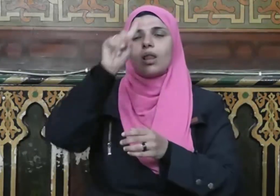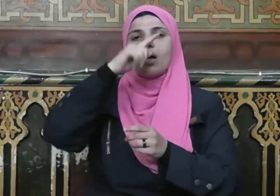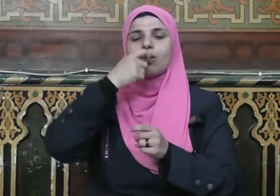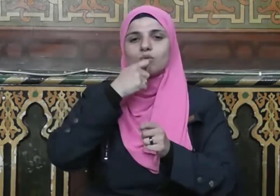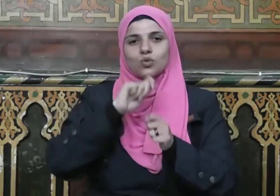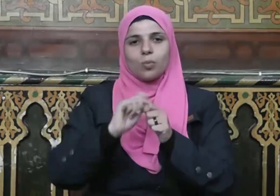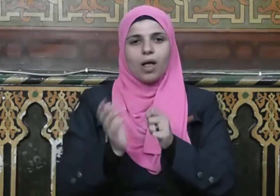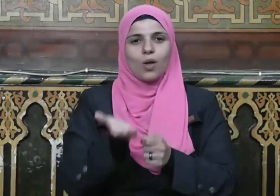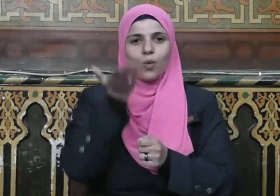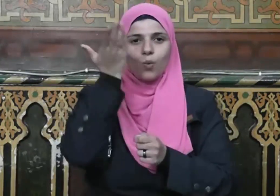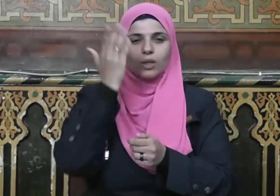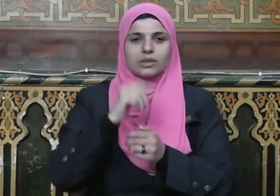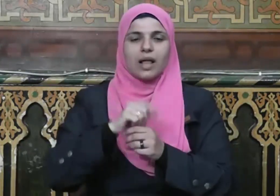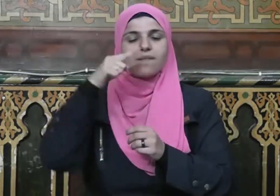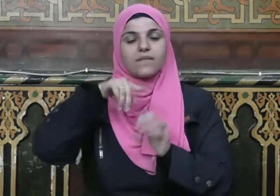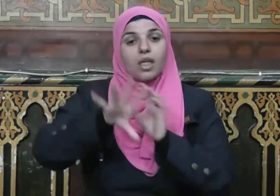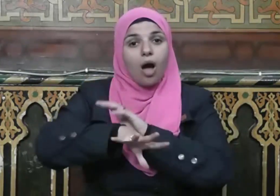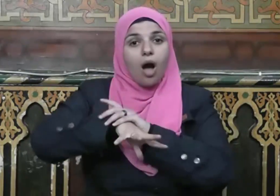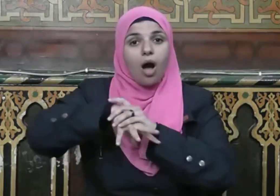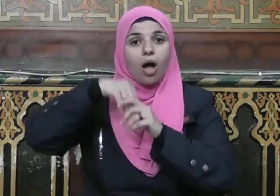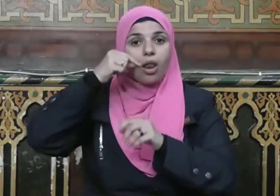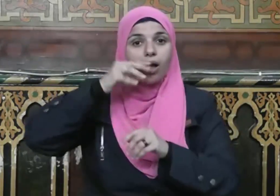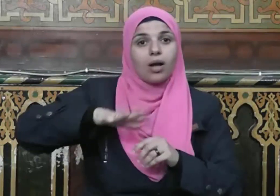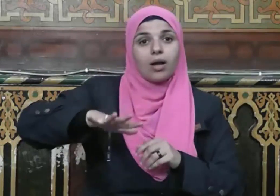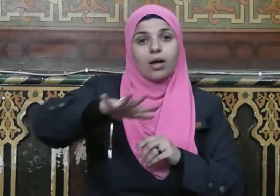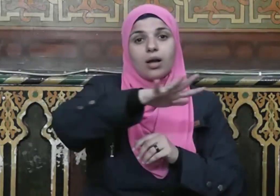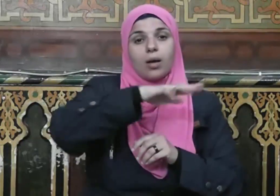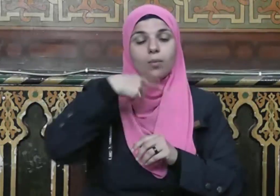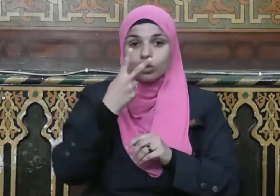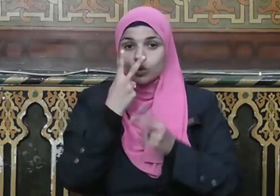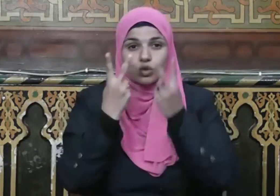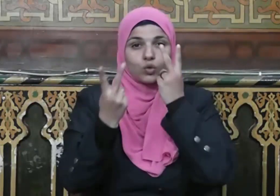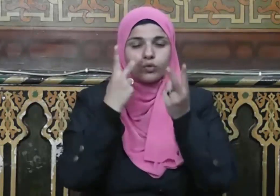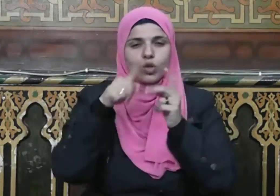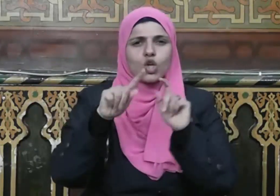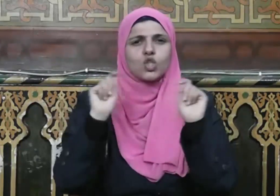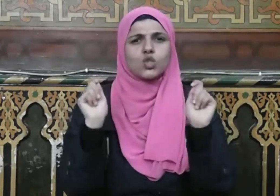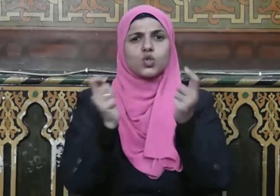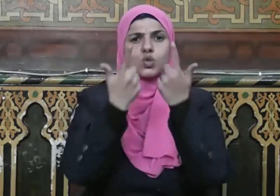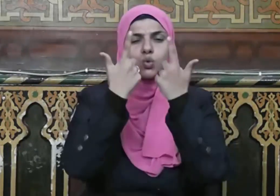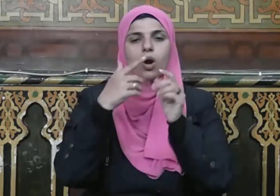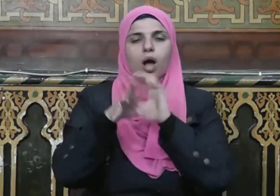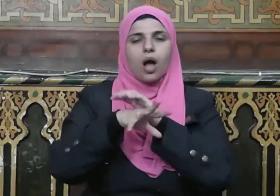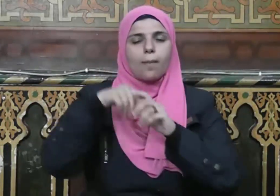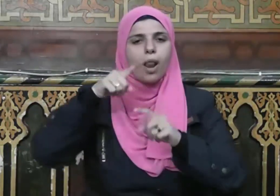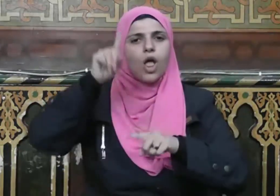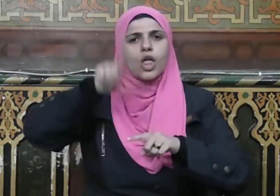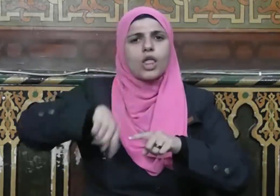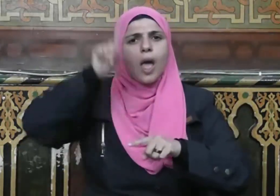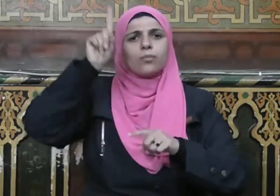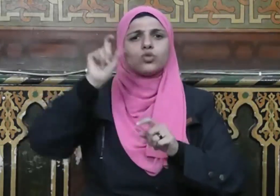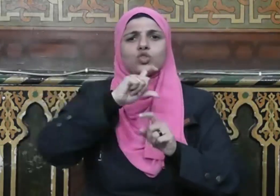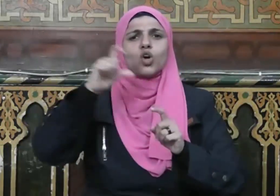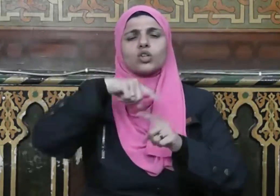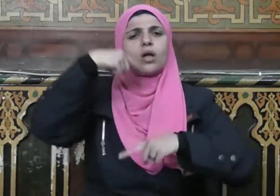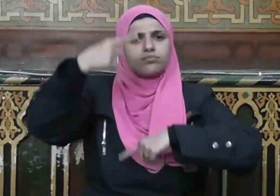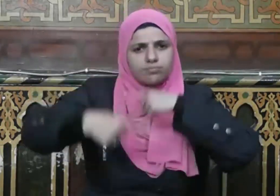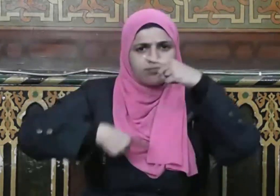في خلقه يرى سرعة قضاء الأيام والشهور والأعوام